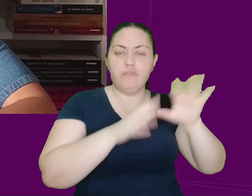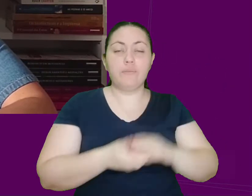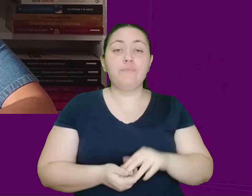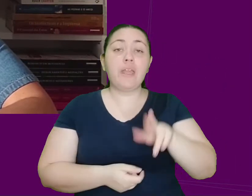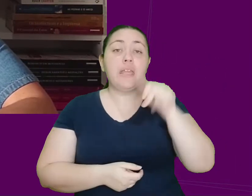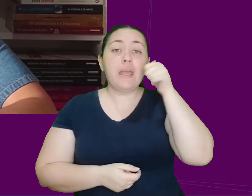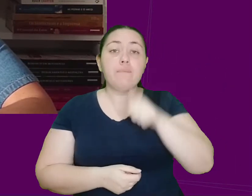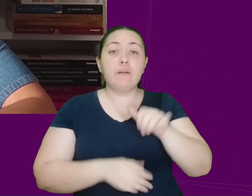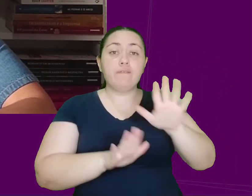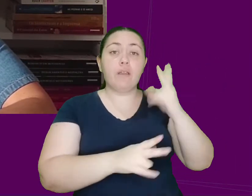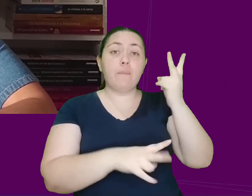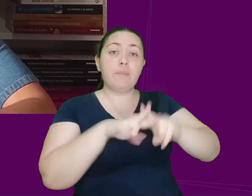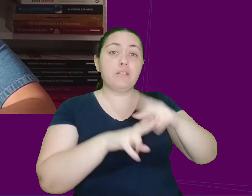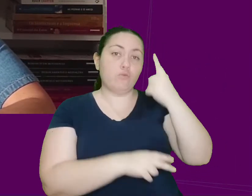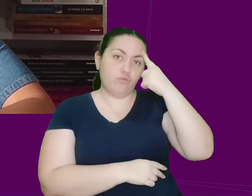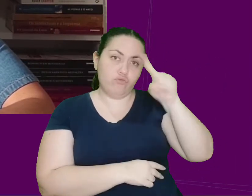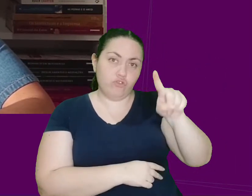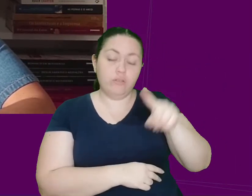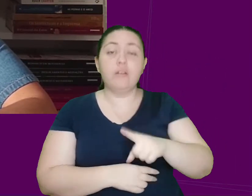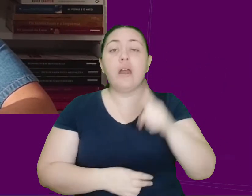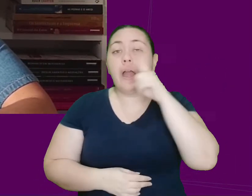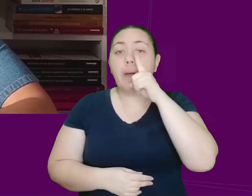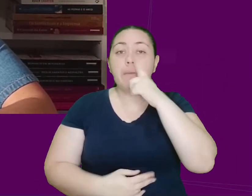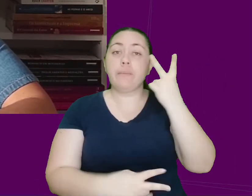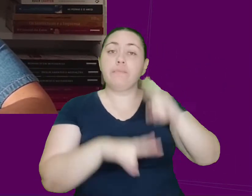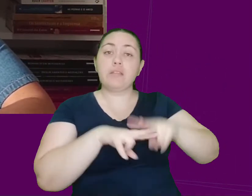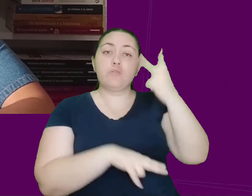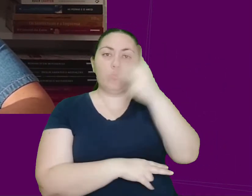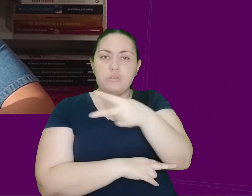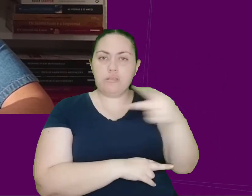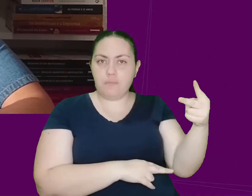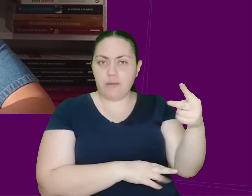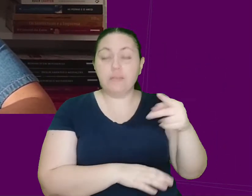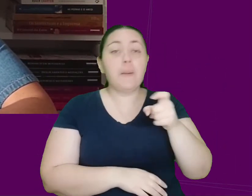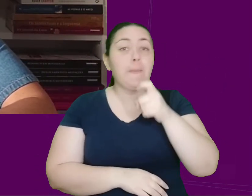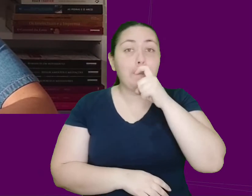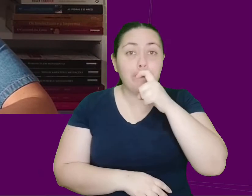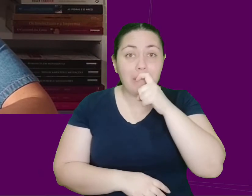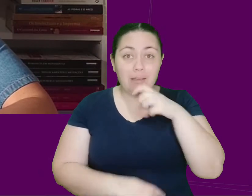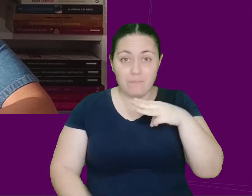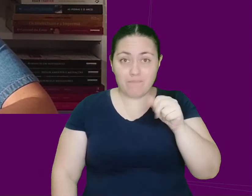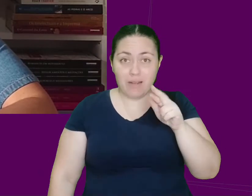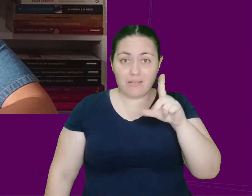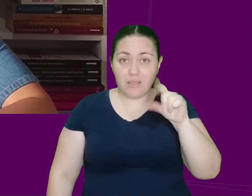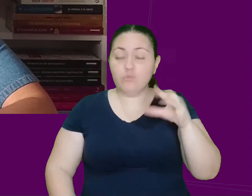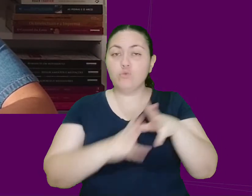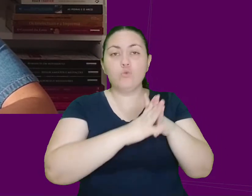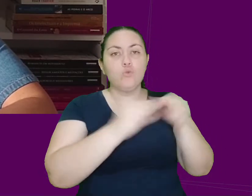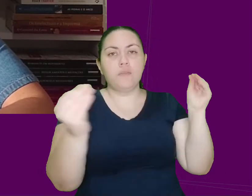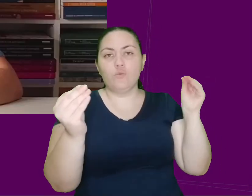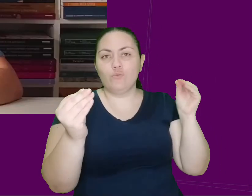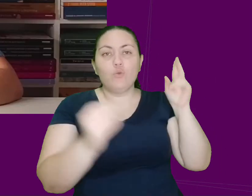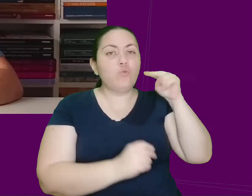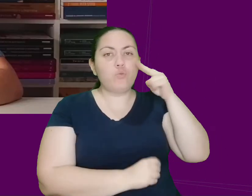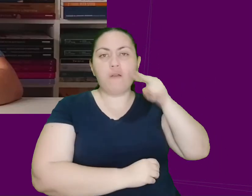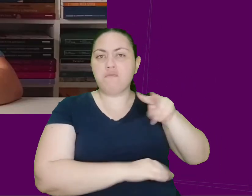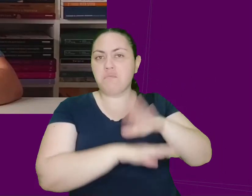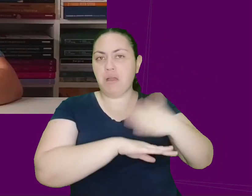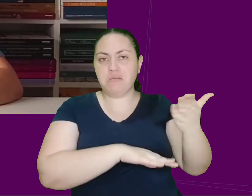presa por um dia. A mãe, por duas semanas. Já o pai de Marcelo nunca mais foi visto. Inicialmente, o governo